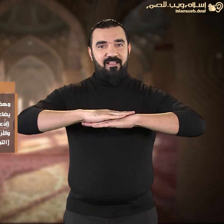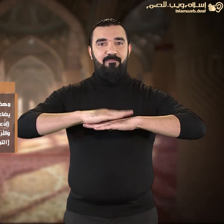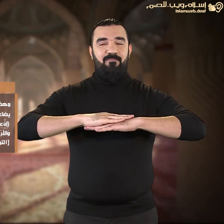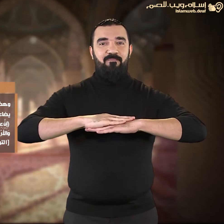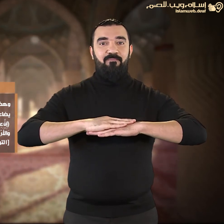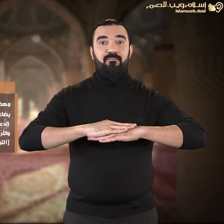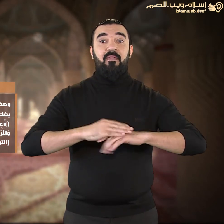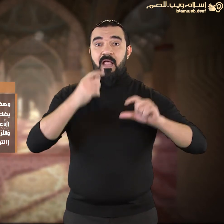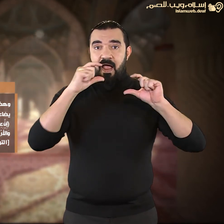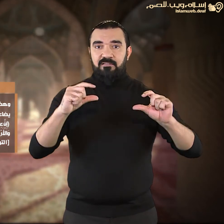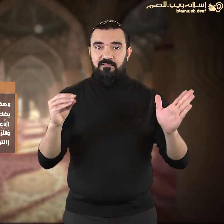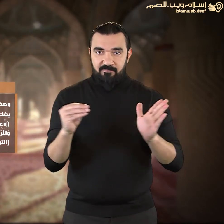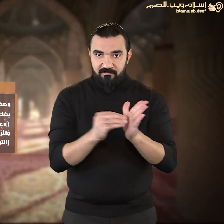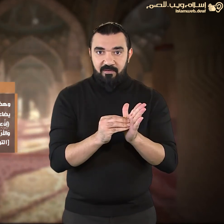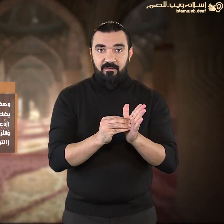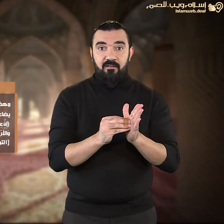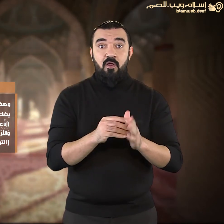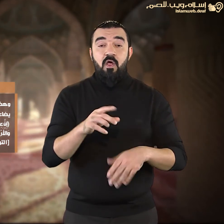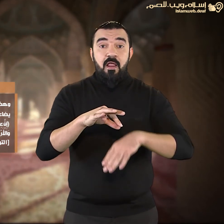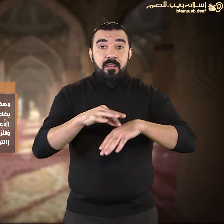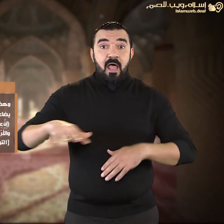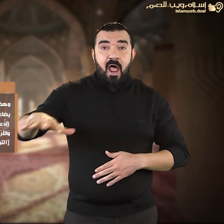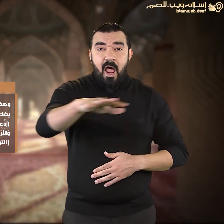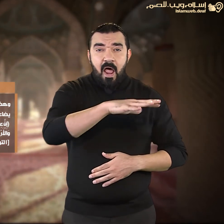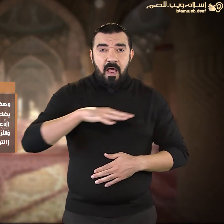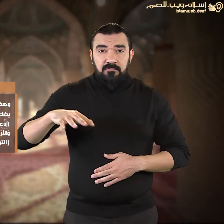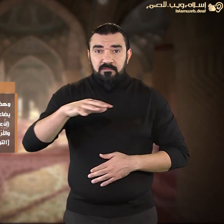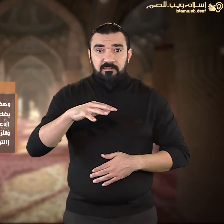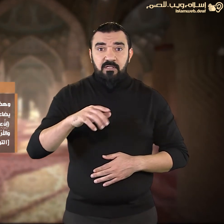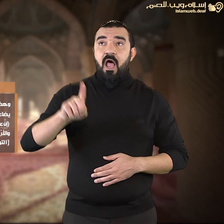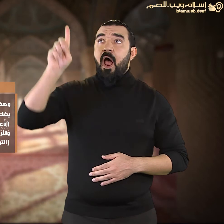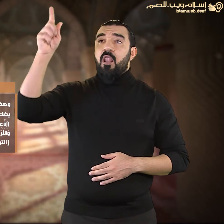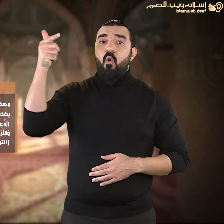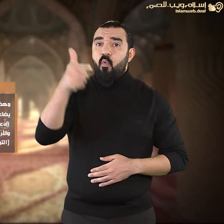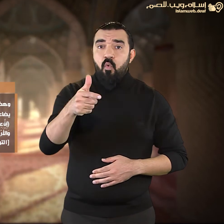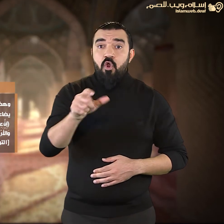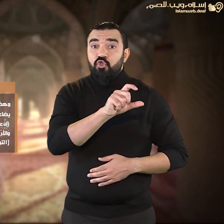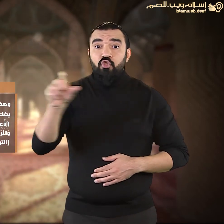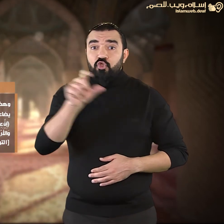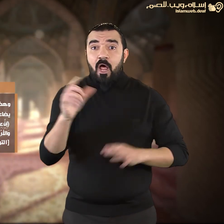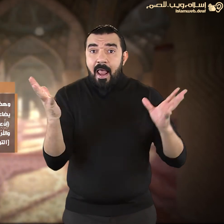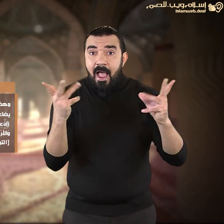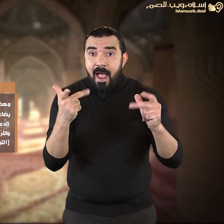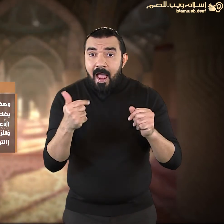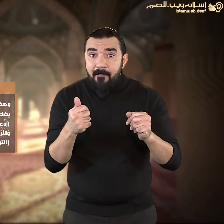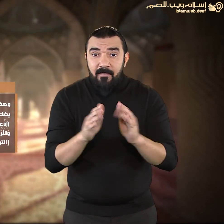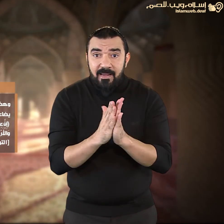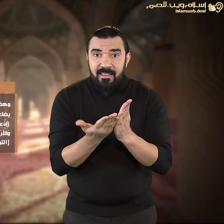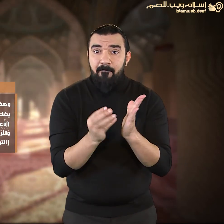عشر شهرا في كتاب الله يوم خلق السماوات والأرض منها أربعة حرم